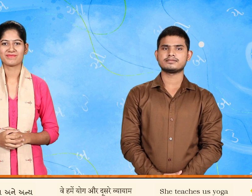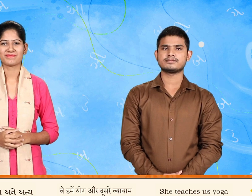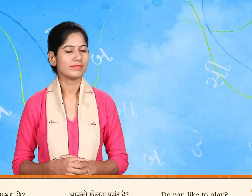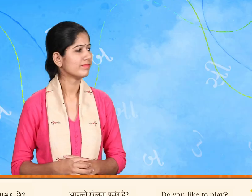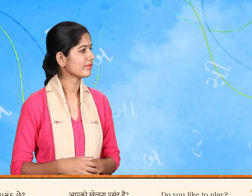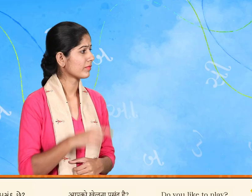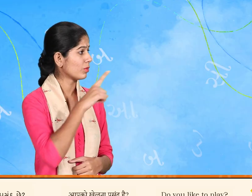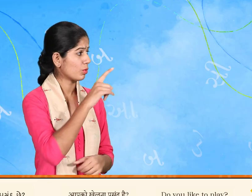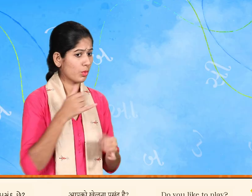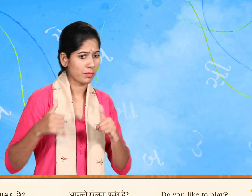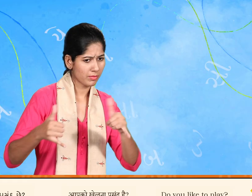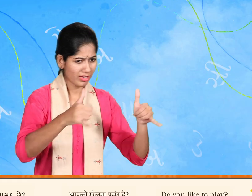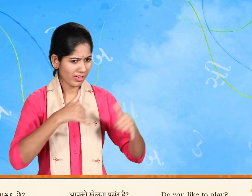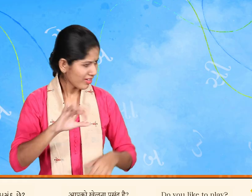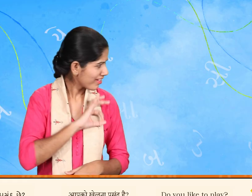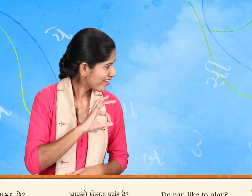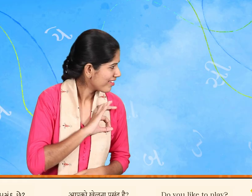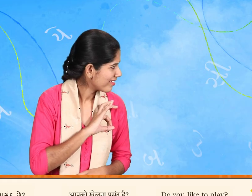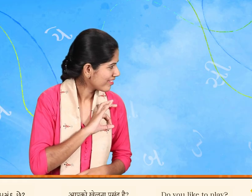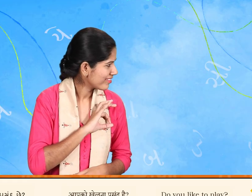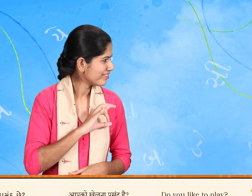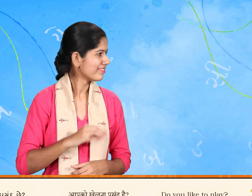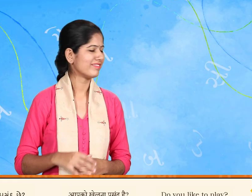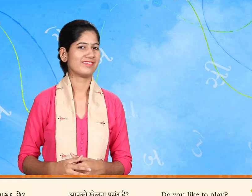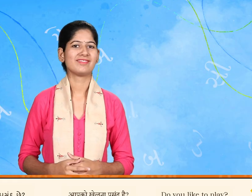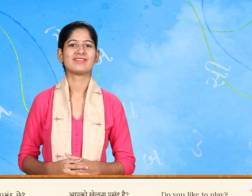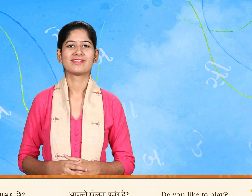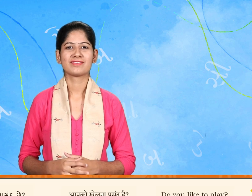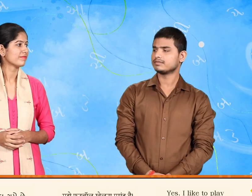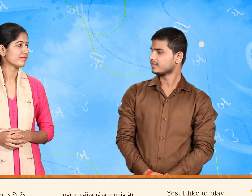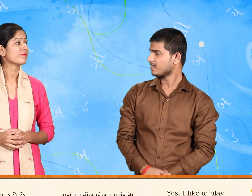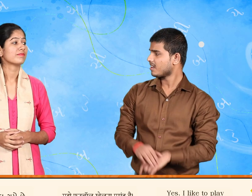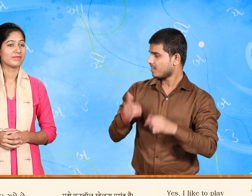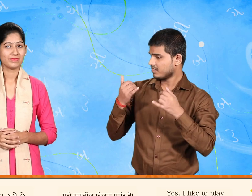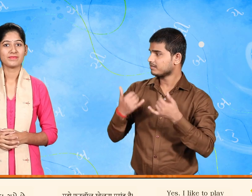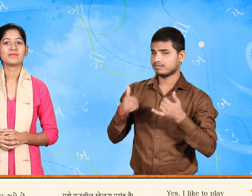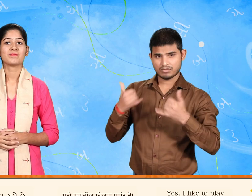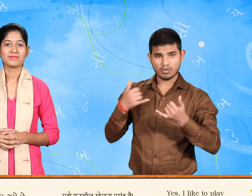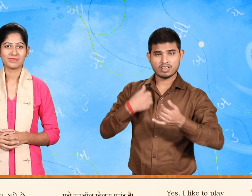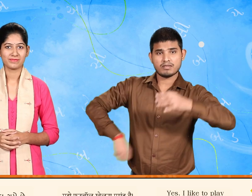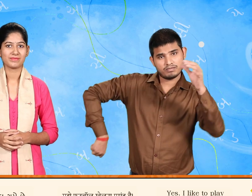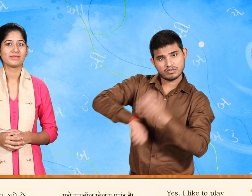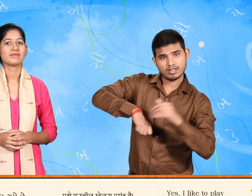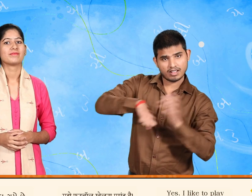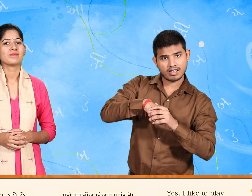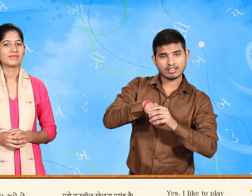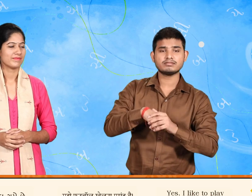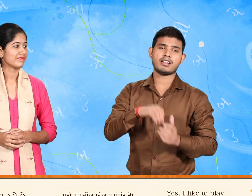તમને રમવુ પસાં છે હાં મને ફુટબોલ ગમે છે